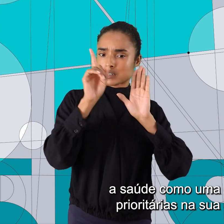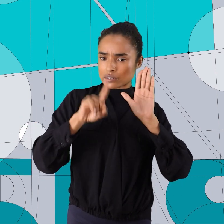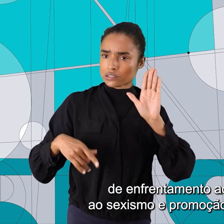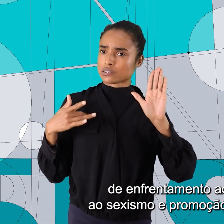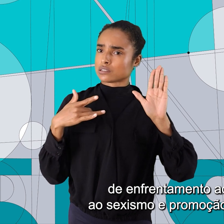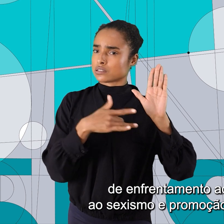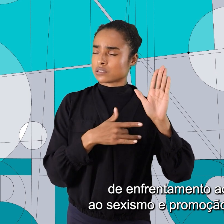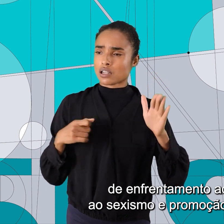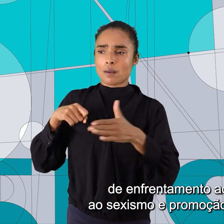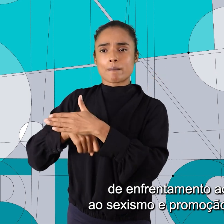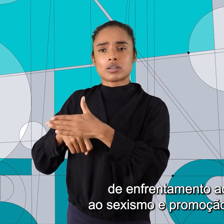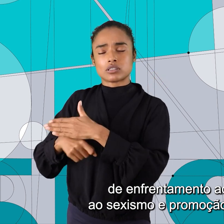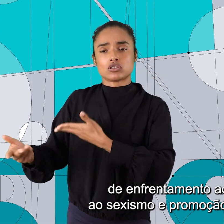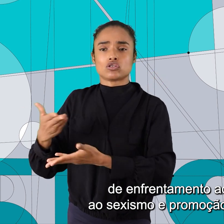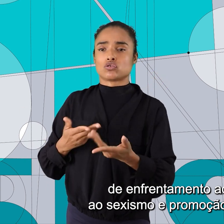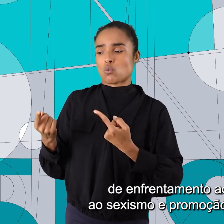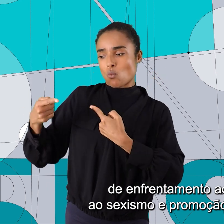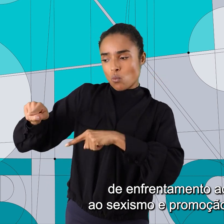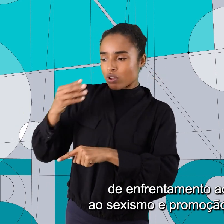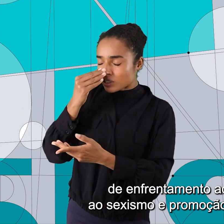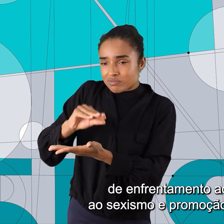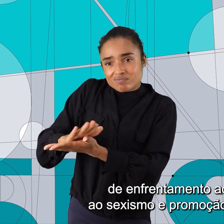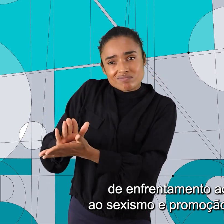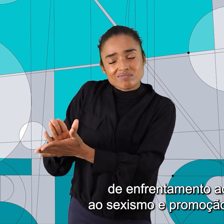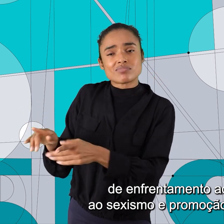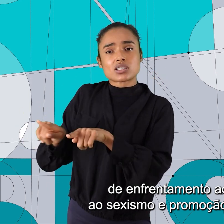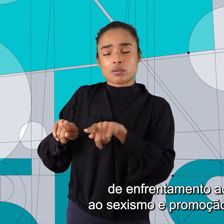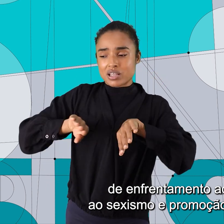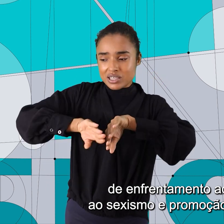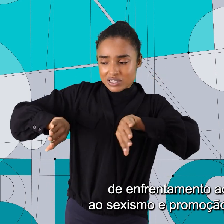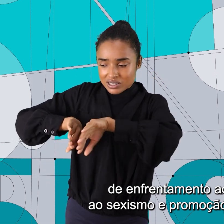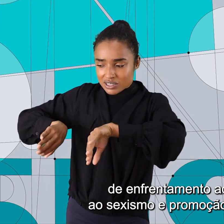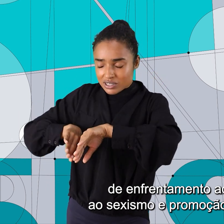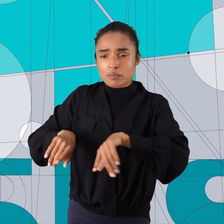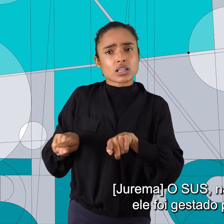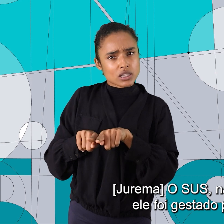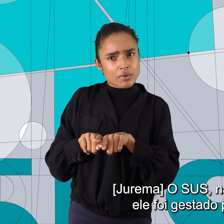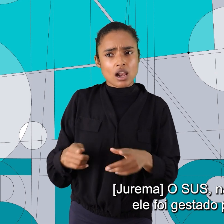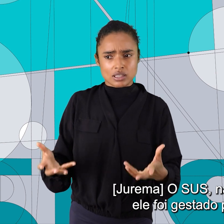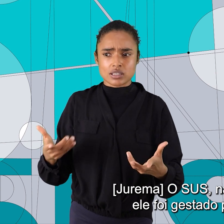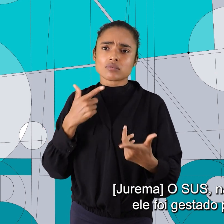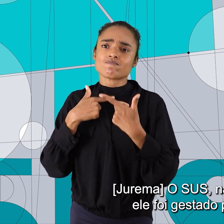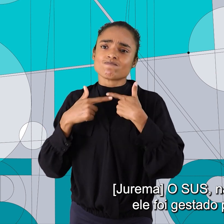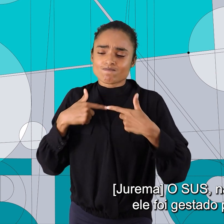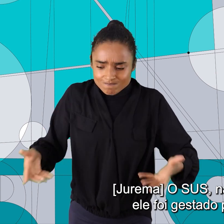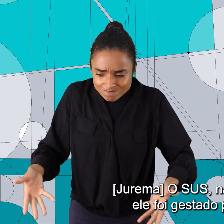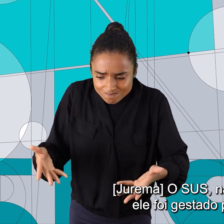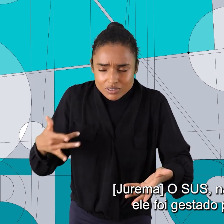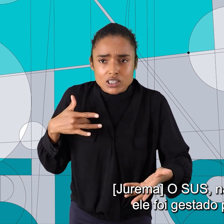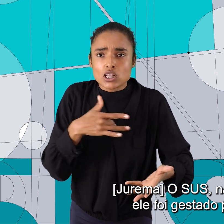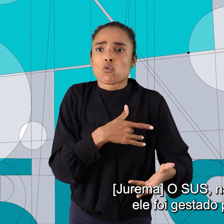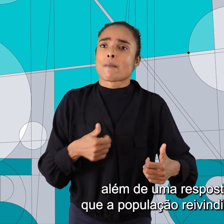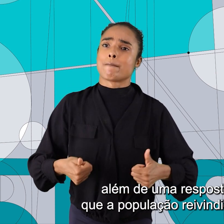estratégia de enfrentamento ao racismo e ao sexismo e promoção do bem viver. O SUS, na verdade, ele foi